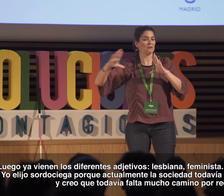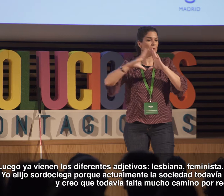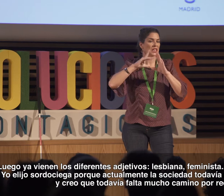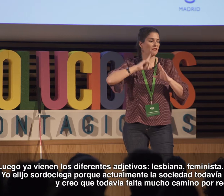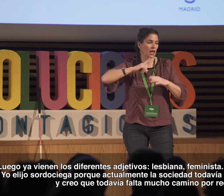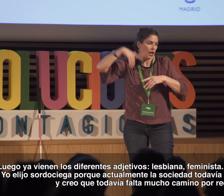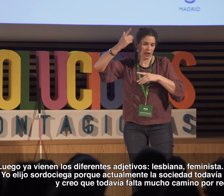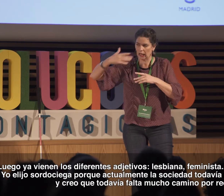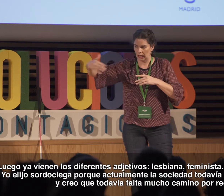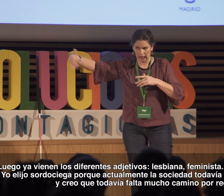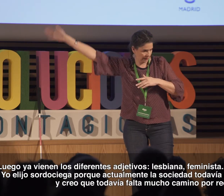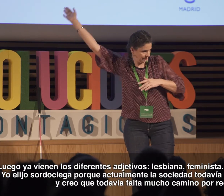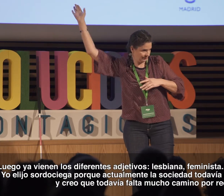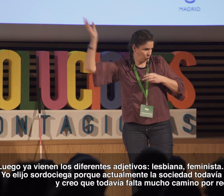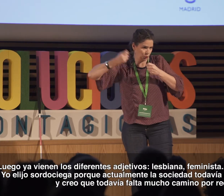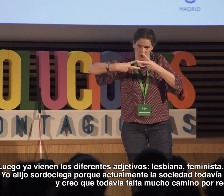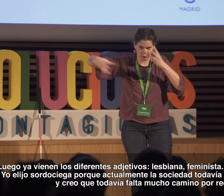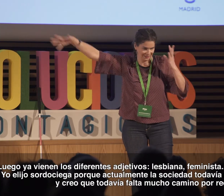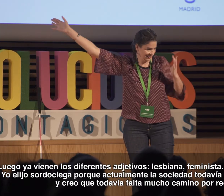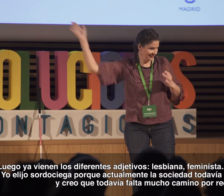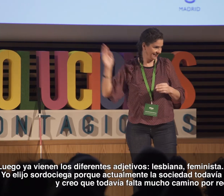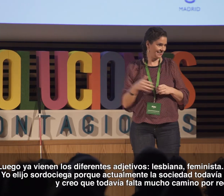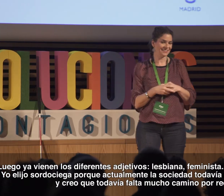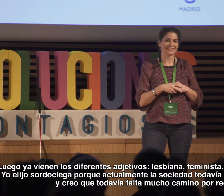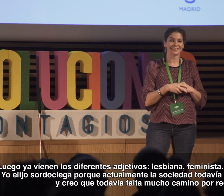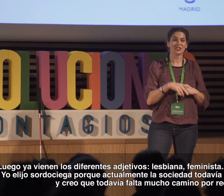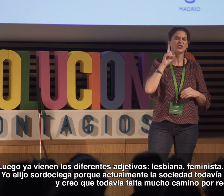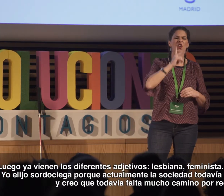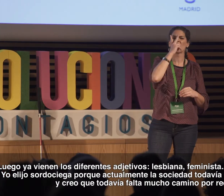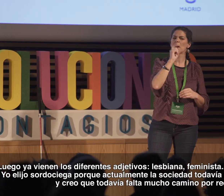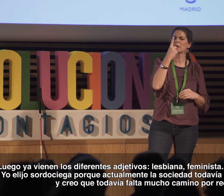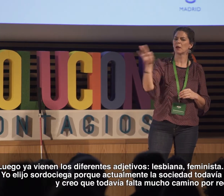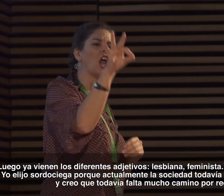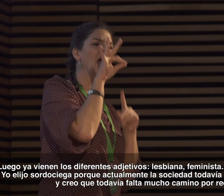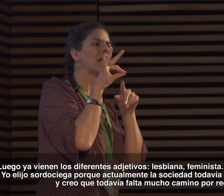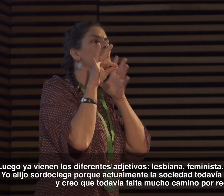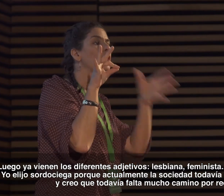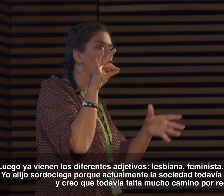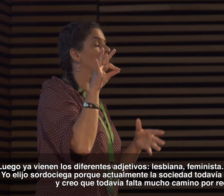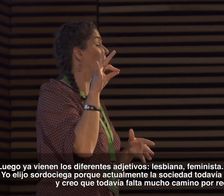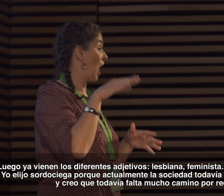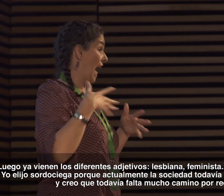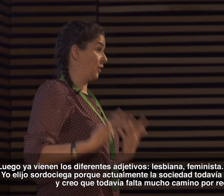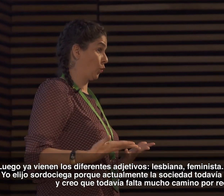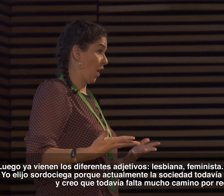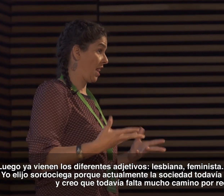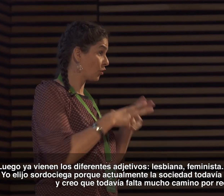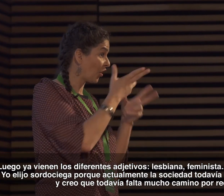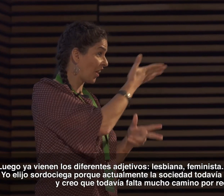Luego ya vienen los diferentes adjetivos, lesbiana, feminista o todo lo que venga. Yo elijo sordo, ciega, ¿por qué? Porque bueno,